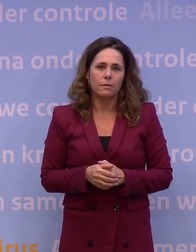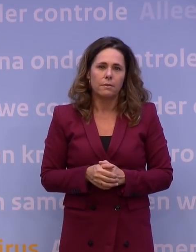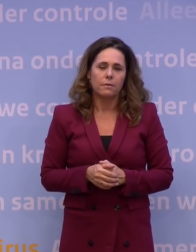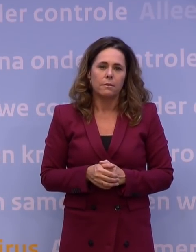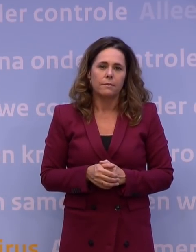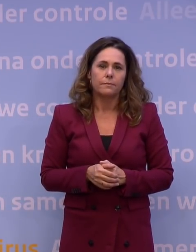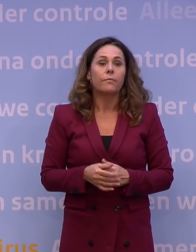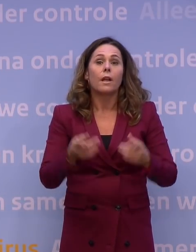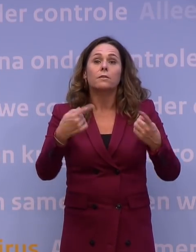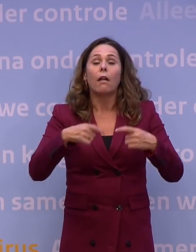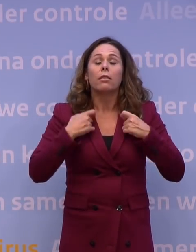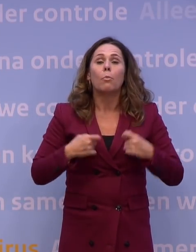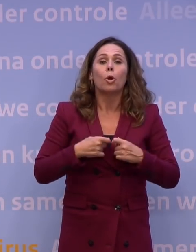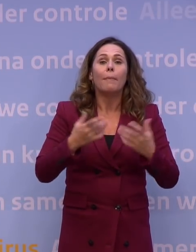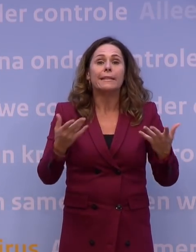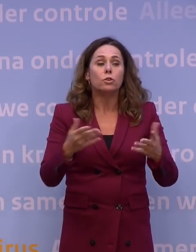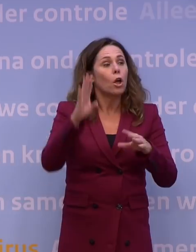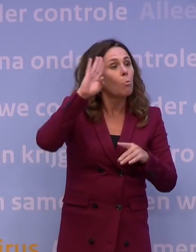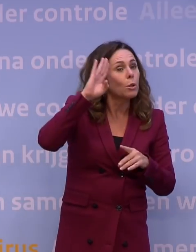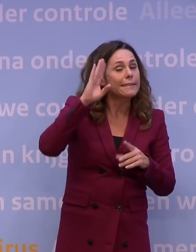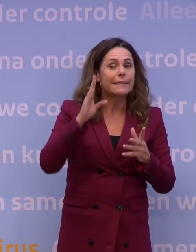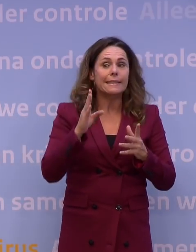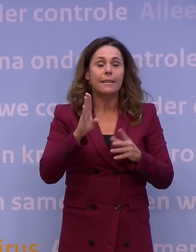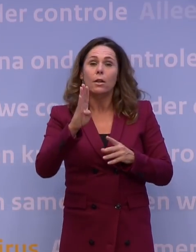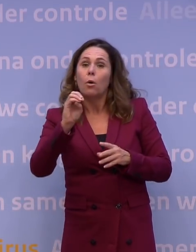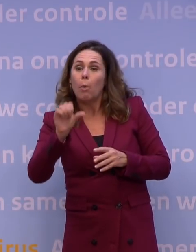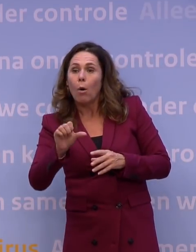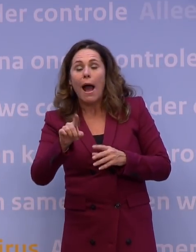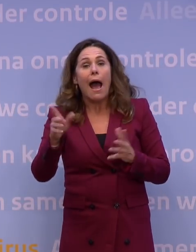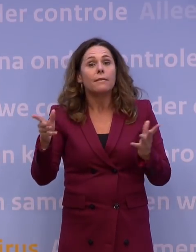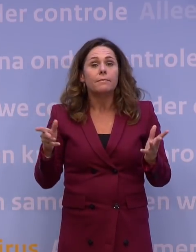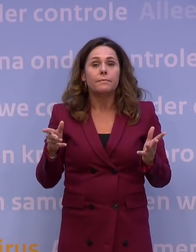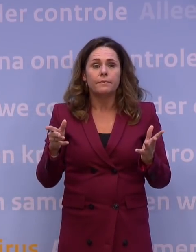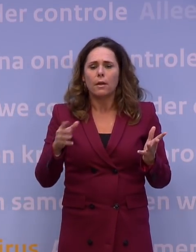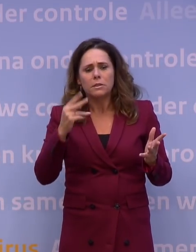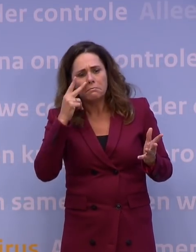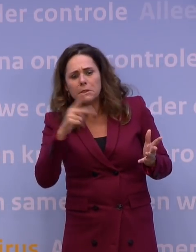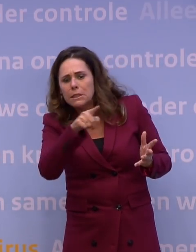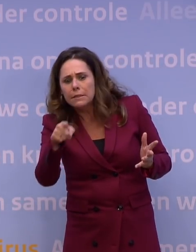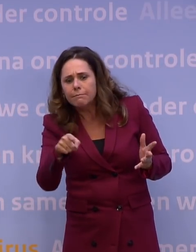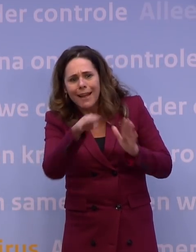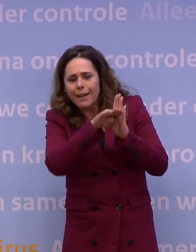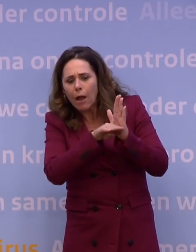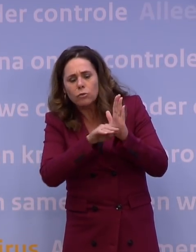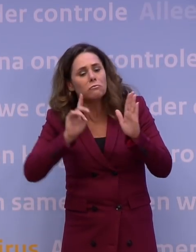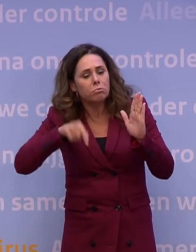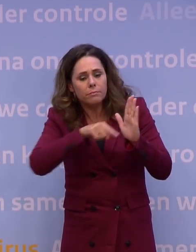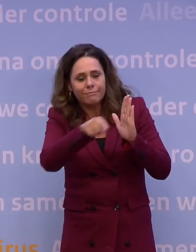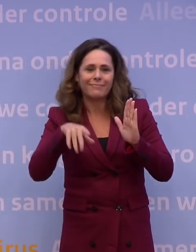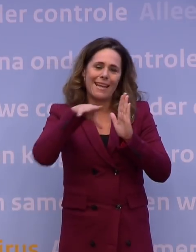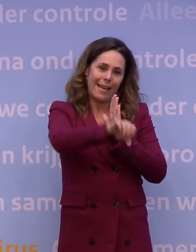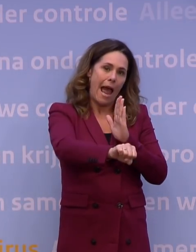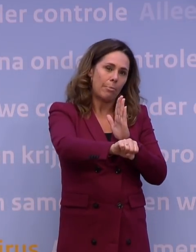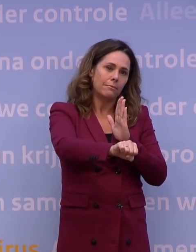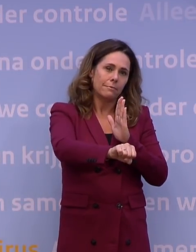Vervolgens is het aan de burgemeester, aan de politie en de boa's om bij niet of onvoldoende naleving in te grijpen en de